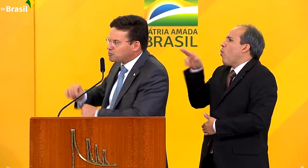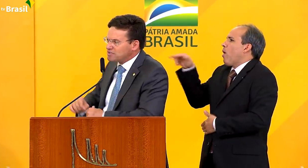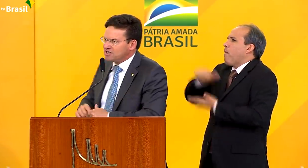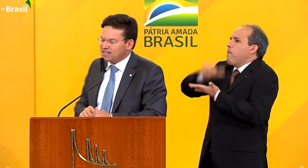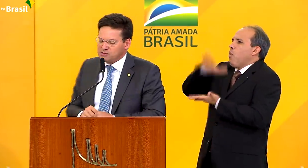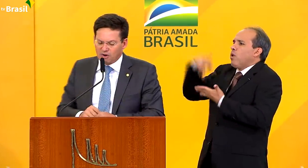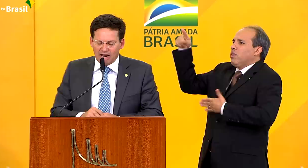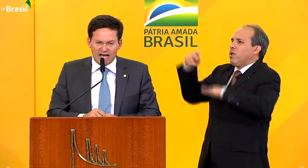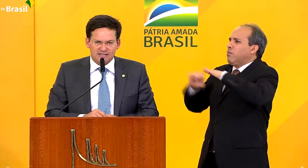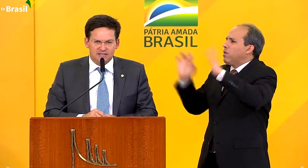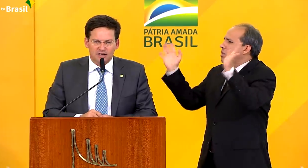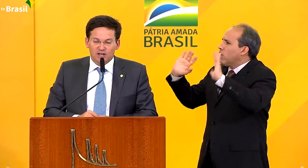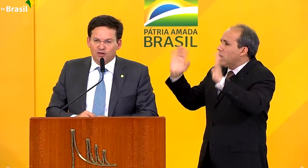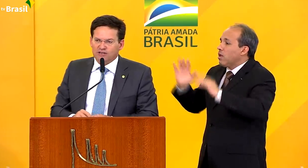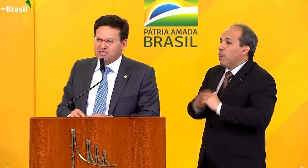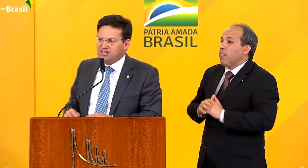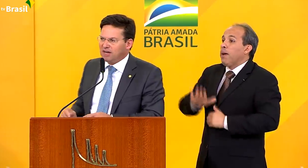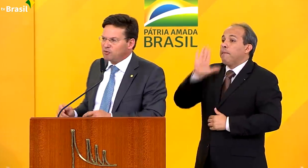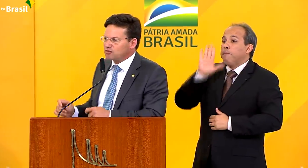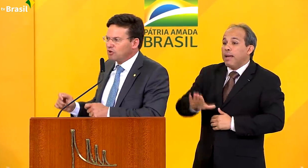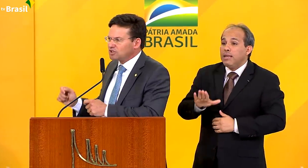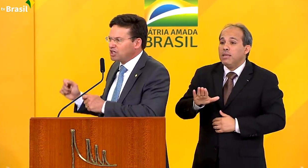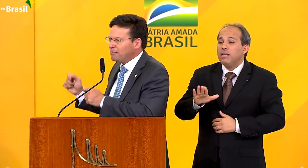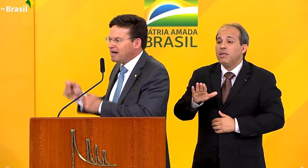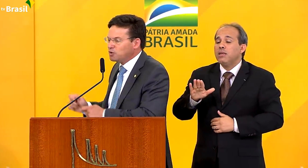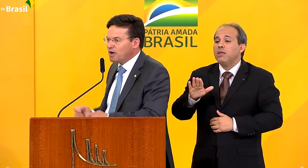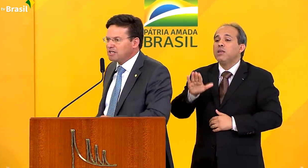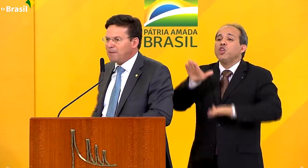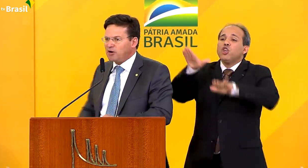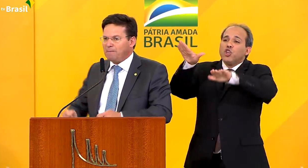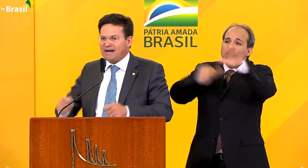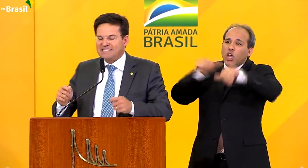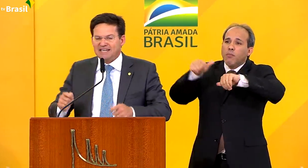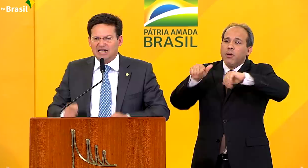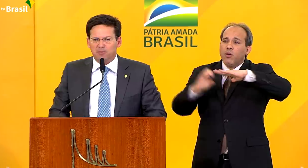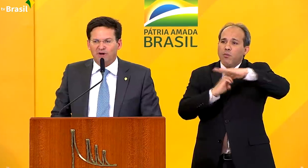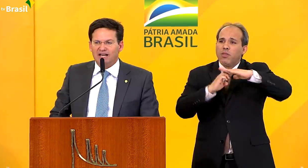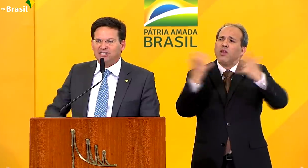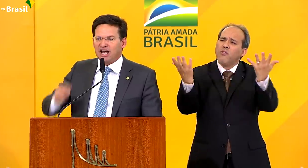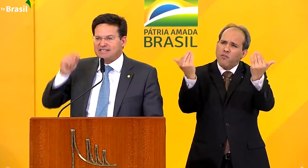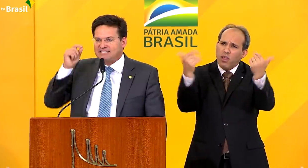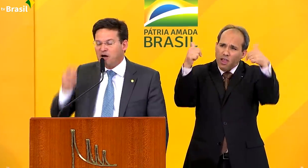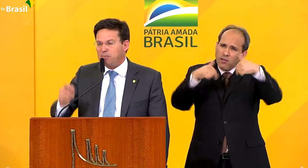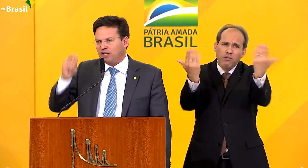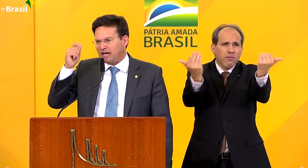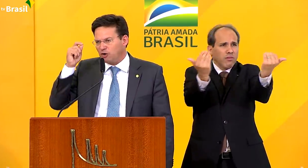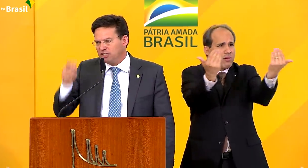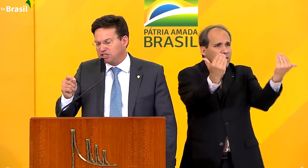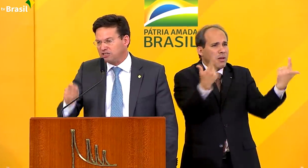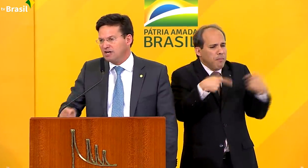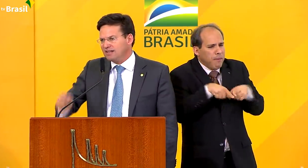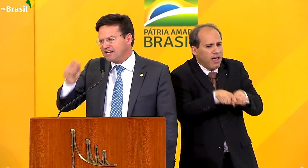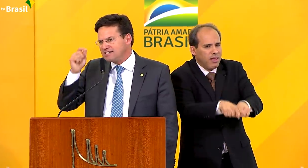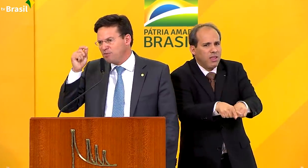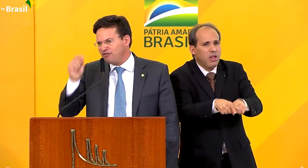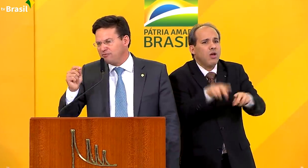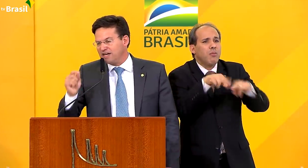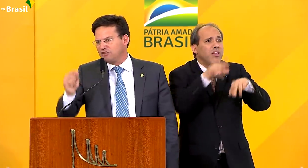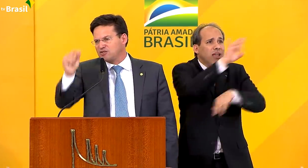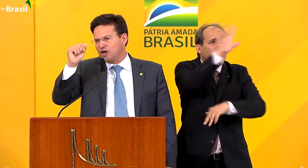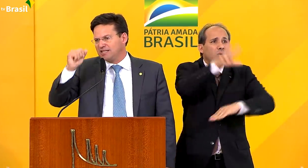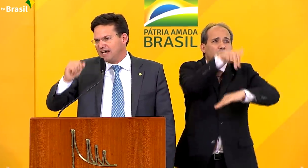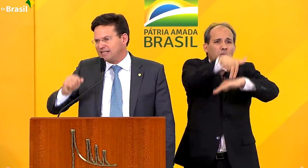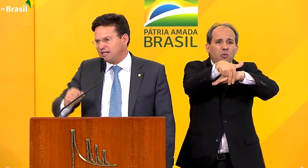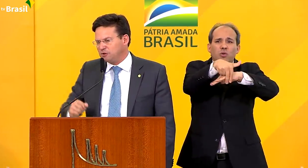empresários, presidente João Galassi, nós estamos chamando ele para uma parceria, porque eles já são protagonistas desse